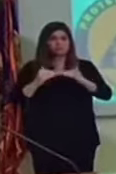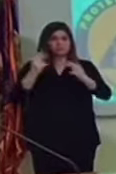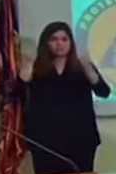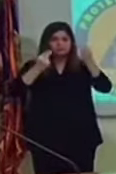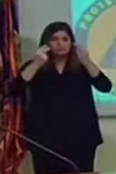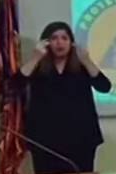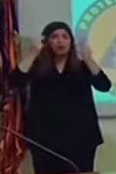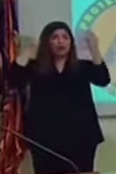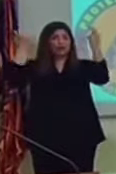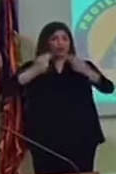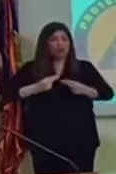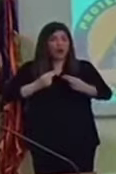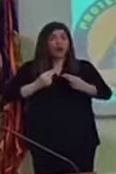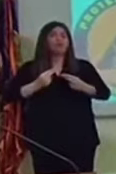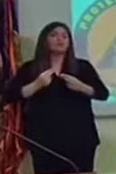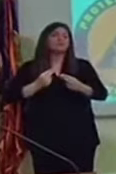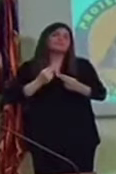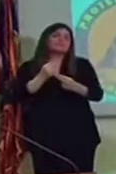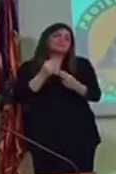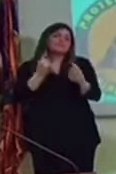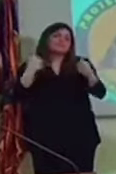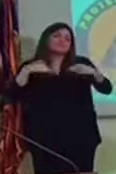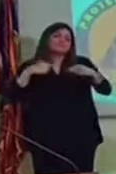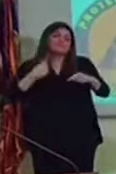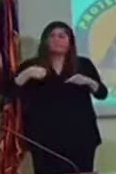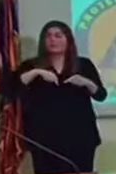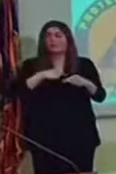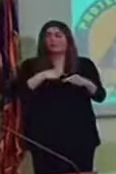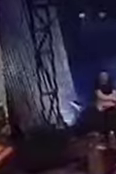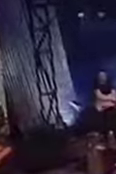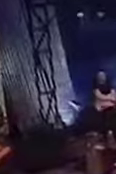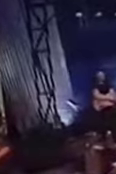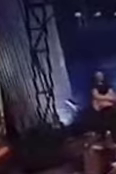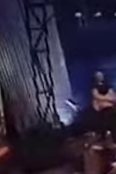pensato. quotienta a posto.'è proprio di tamponi a posto.